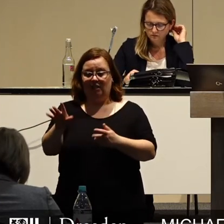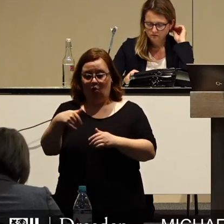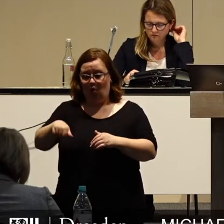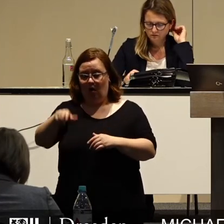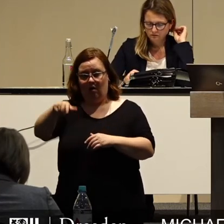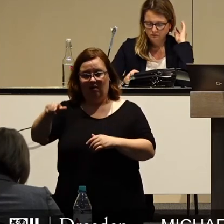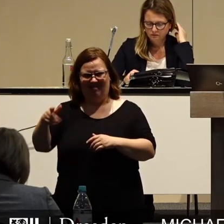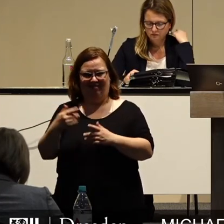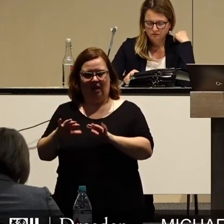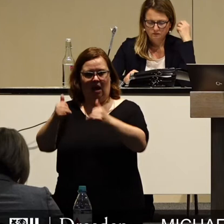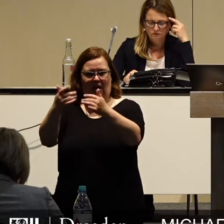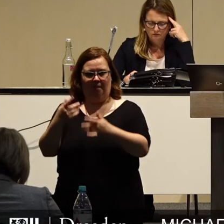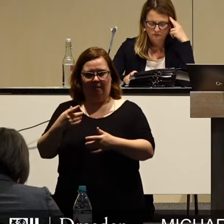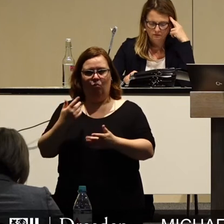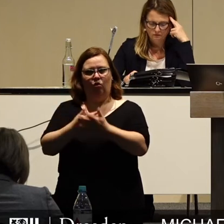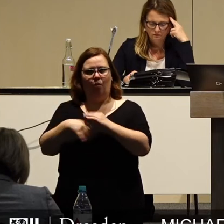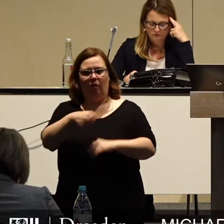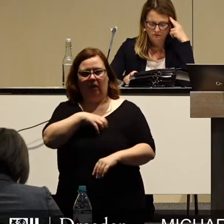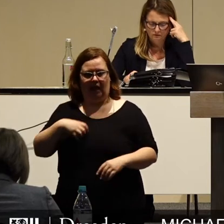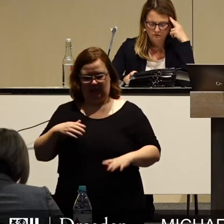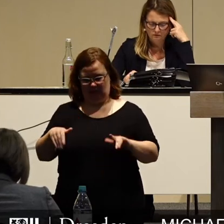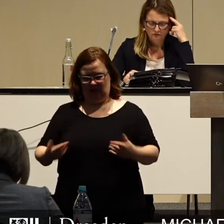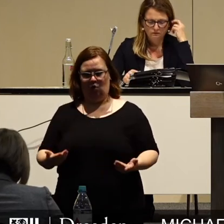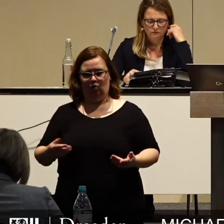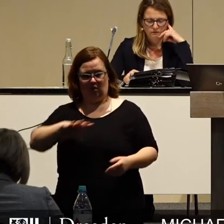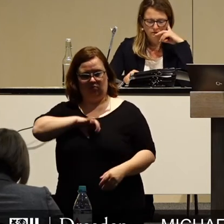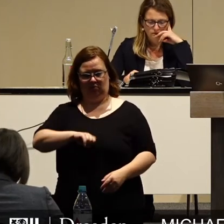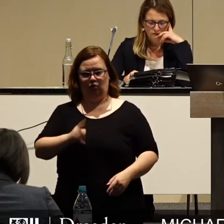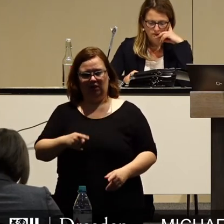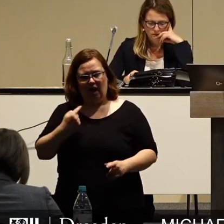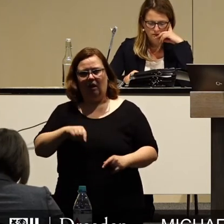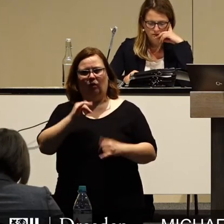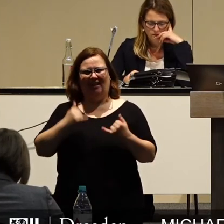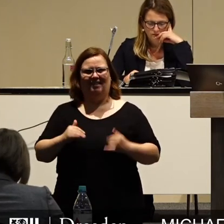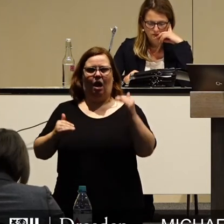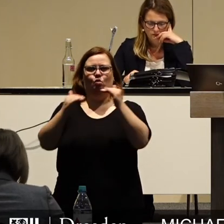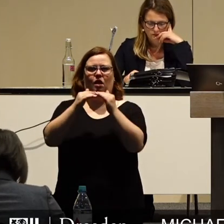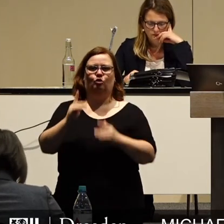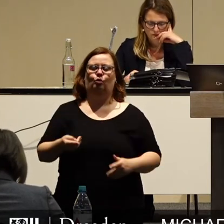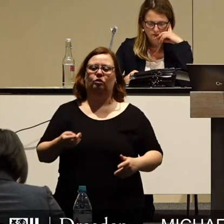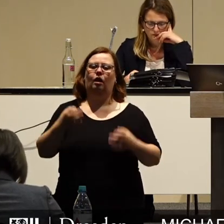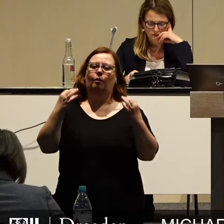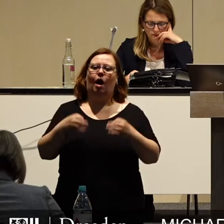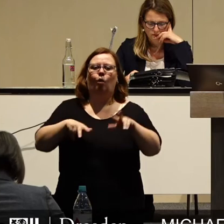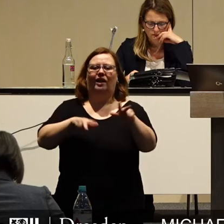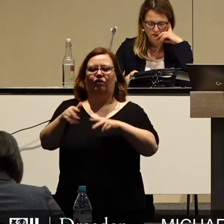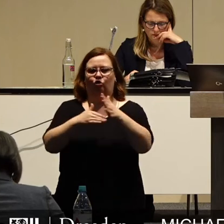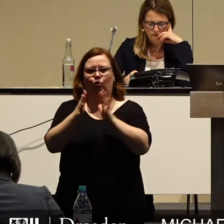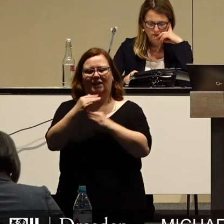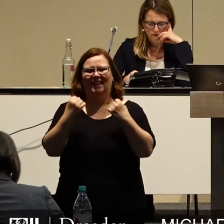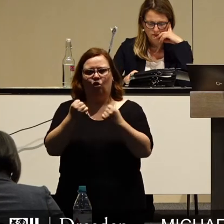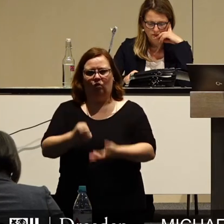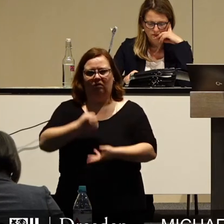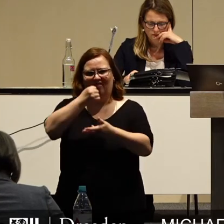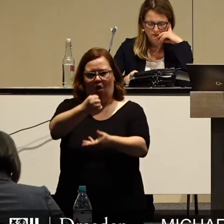diejenigen in erster Linie tragen, die Dresden zu dem gemacht haben, was Dresden ist. Deshalb brauchen wir einen Infrastruktursicherungsfonds,